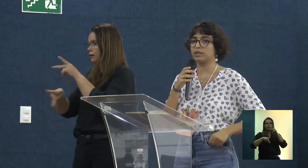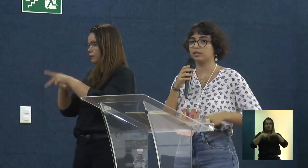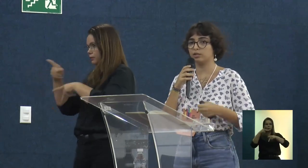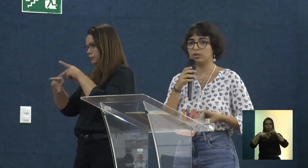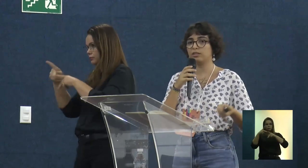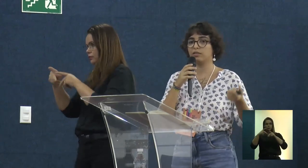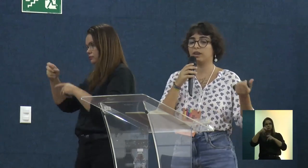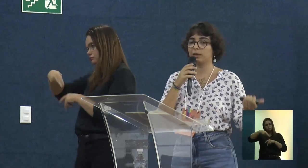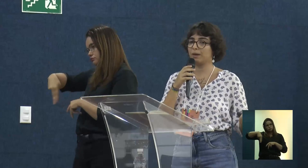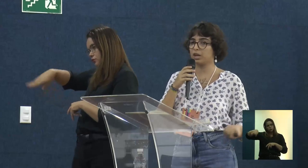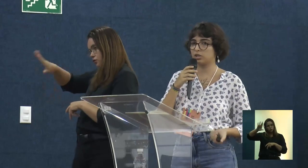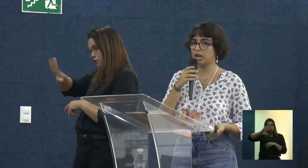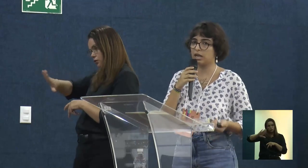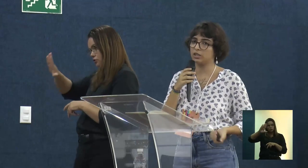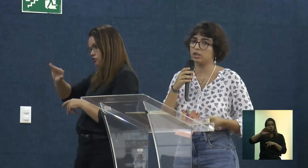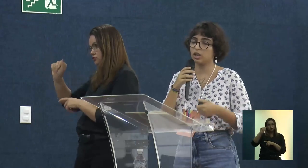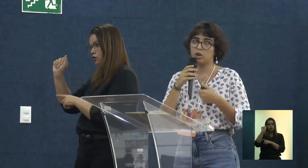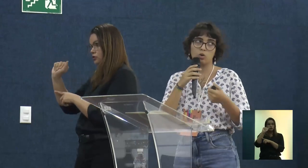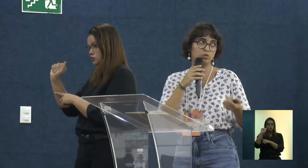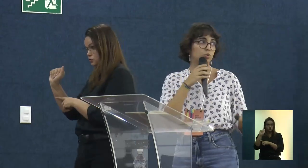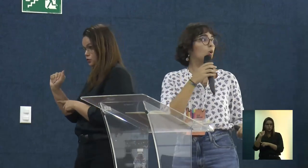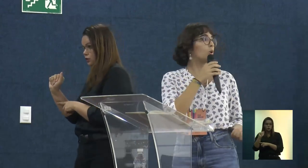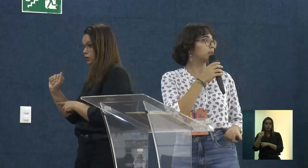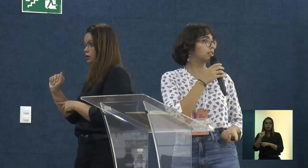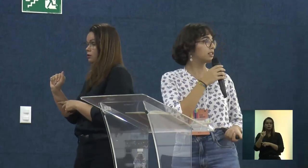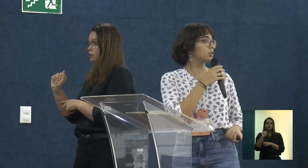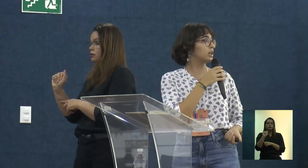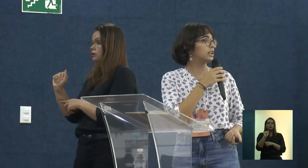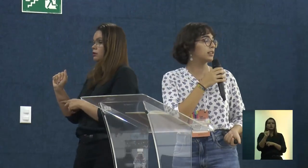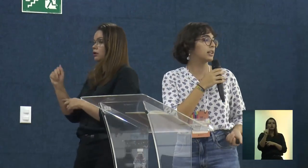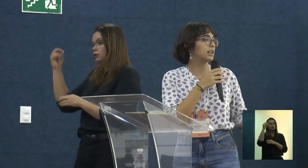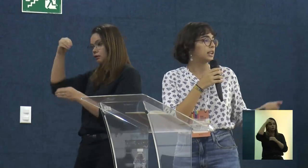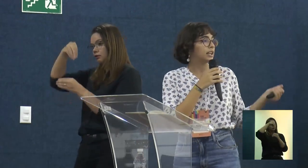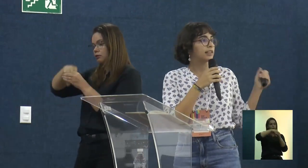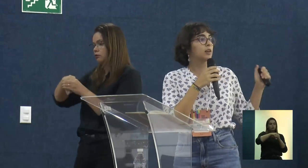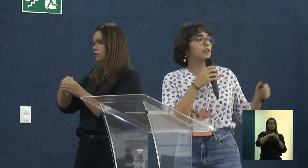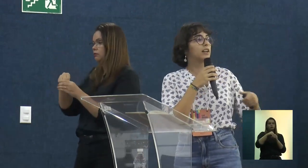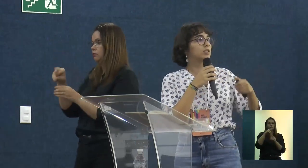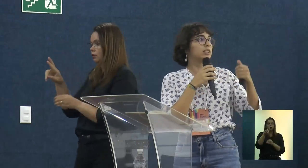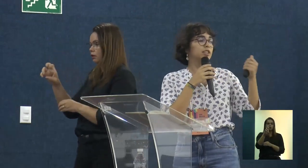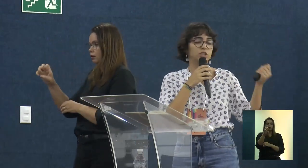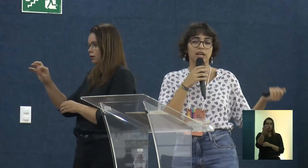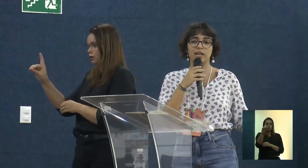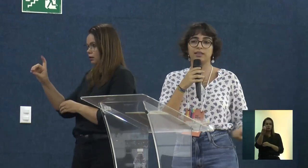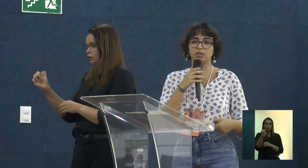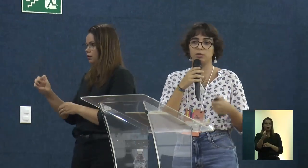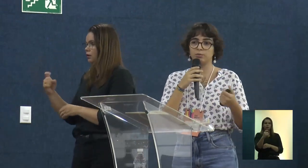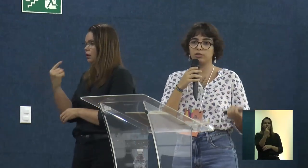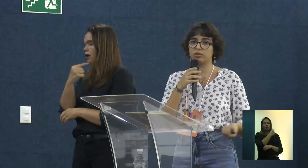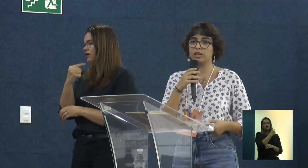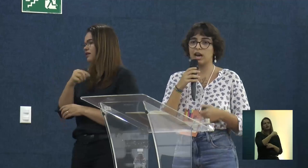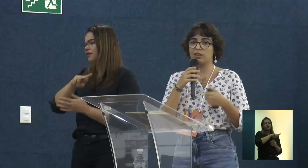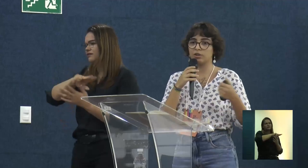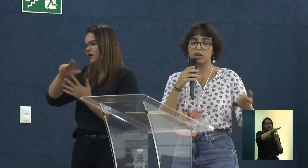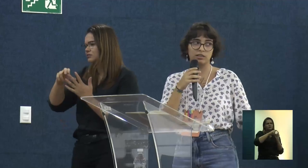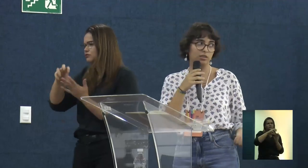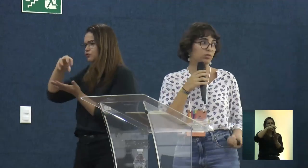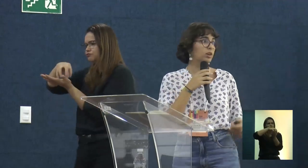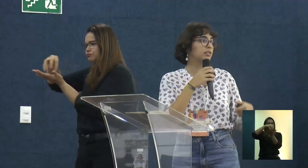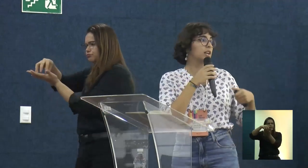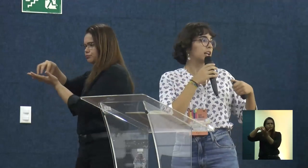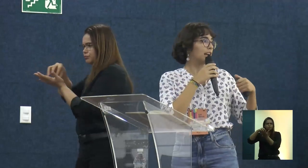Trapiche é uma das assessorias que fazem parte da rede, em conjunto com outras assessorias, e aqui são várias outras entidades, de movimentos sociais,